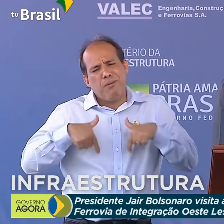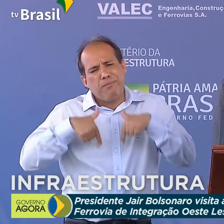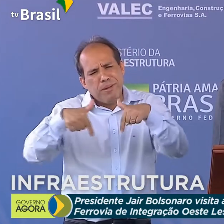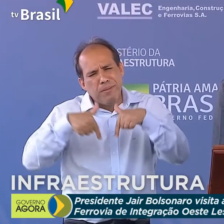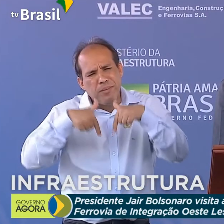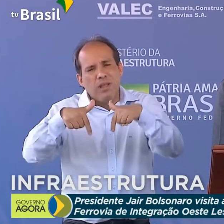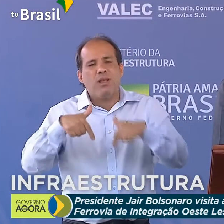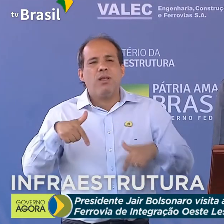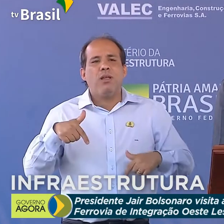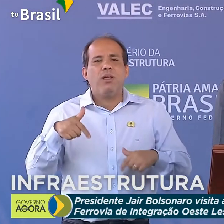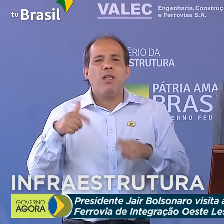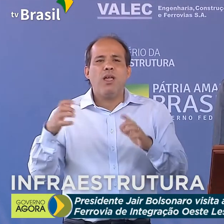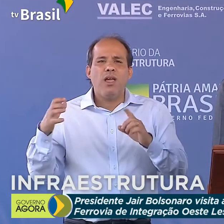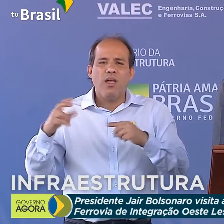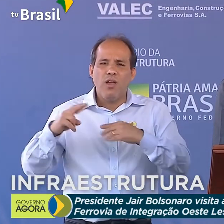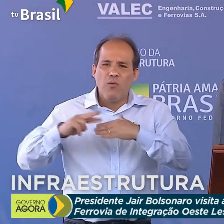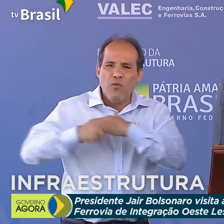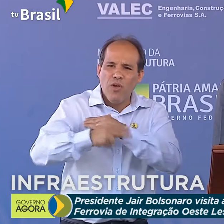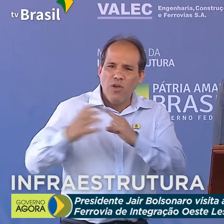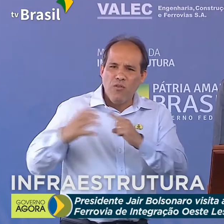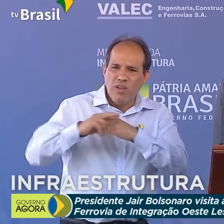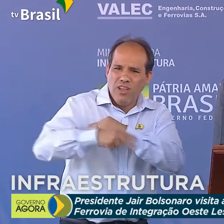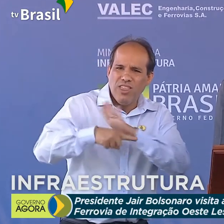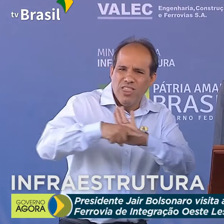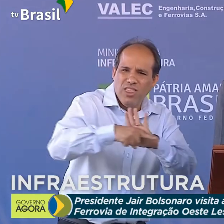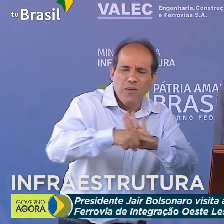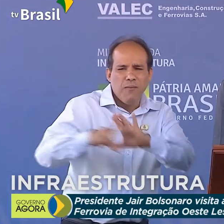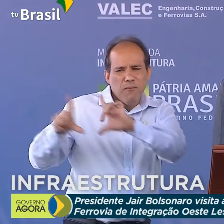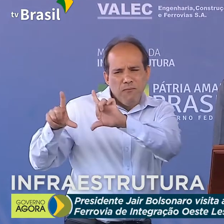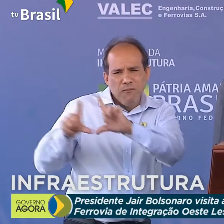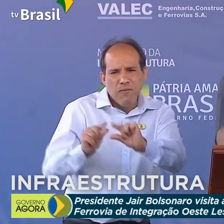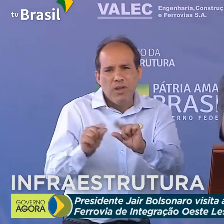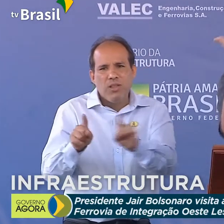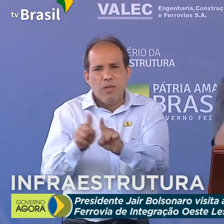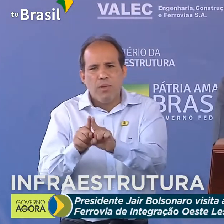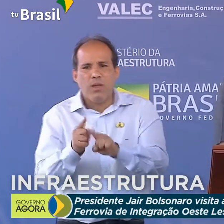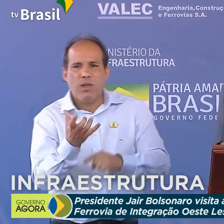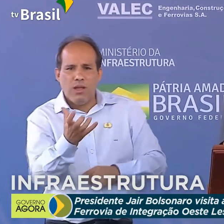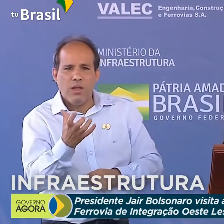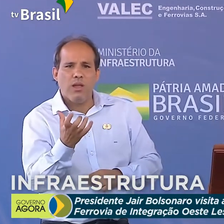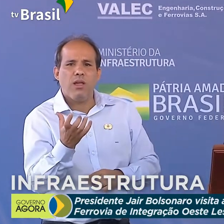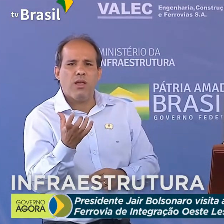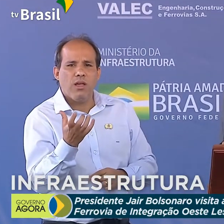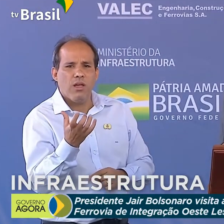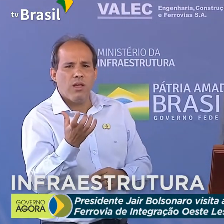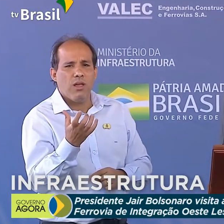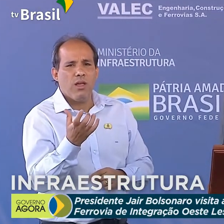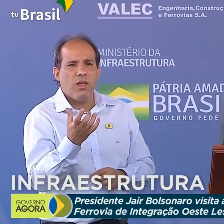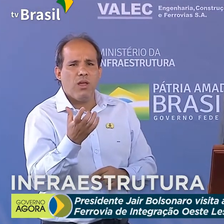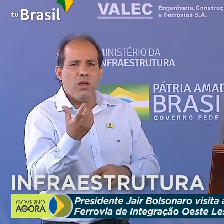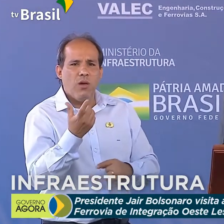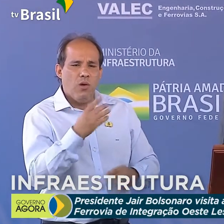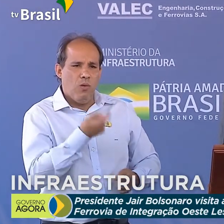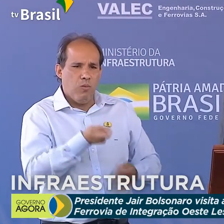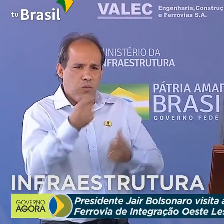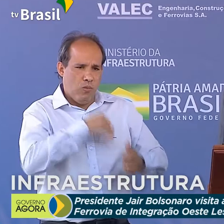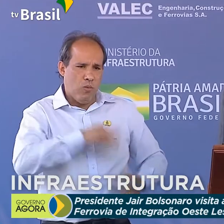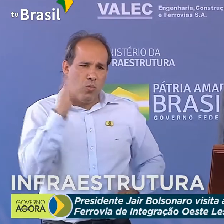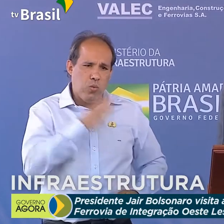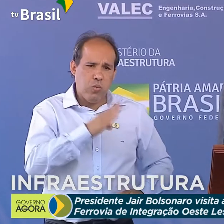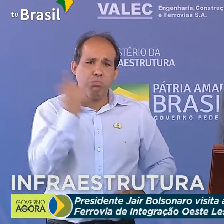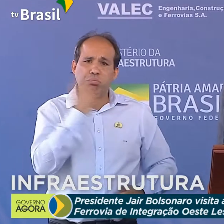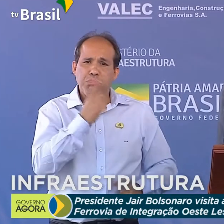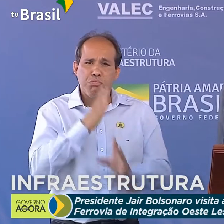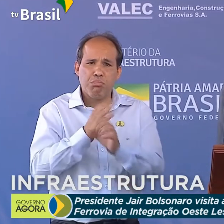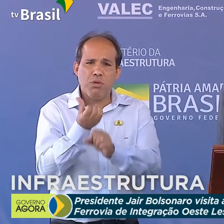os efeitos negativos da mesma fossem minimizados, quer seja com auxílio emergencial, que atingiu